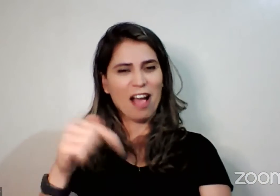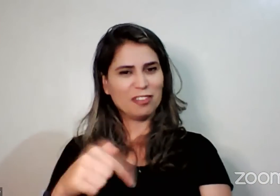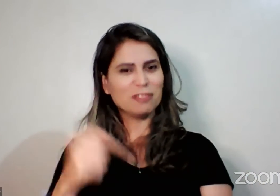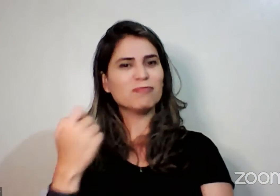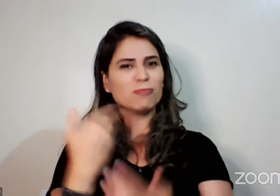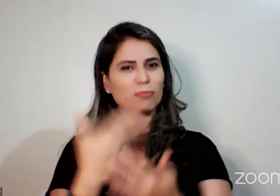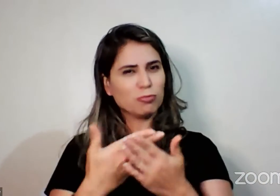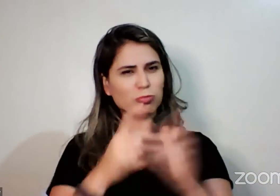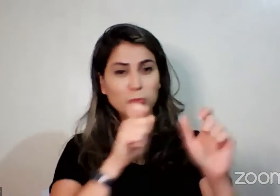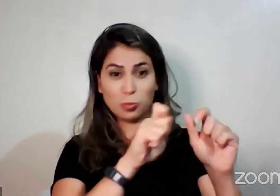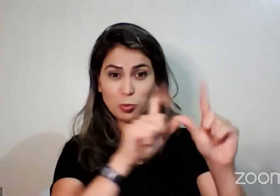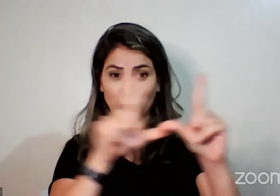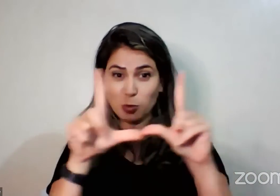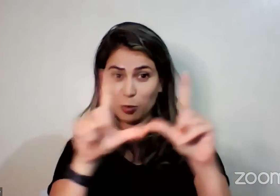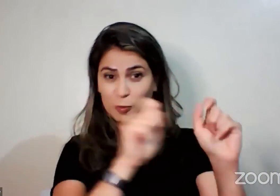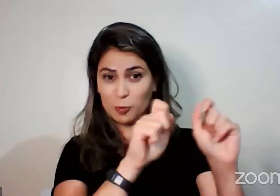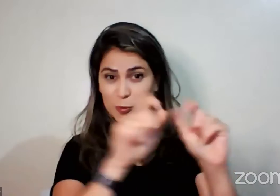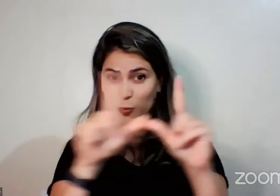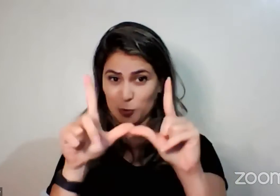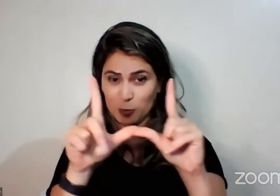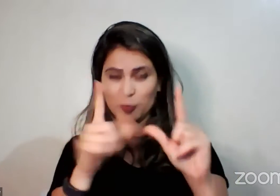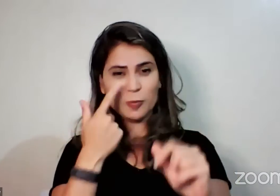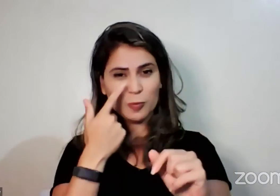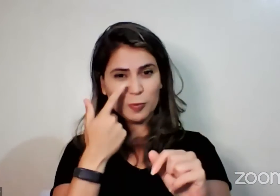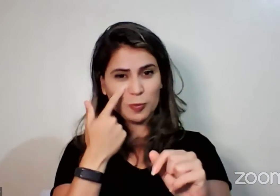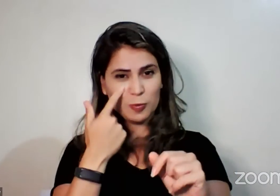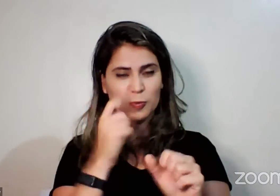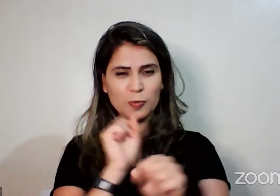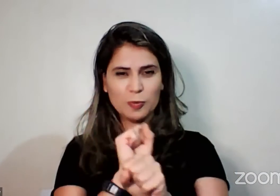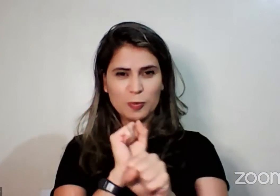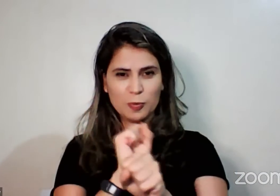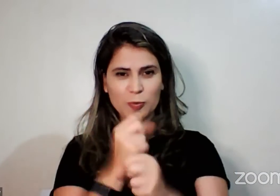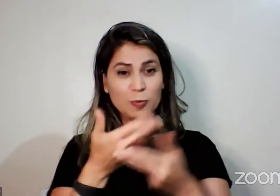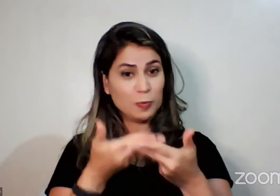restabeleço aqui a questão.